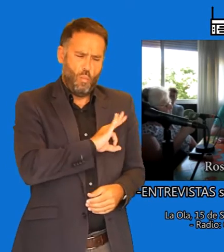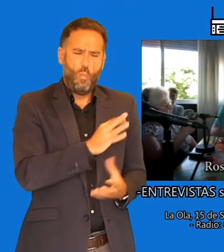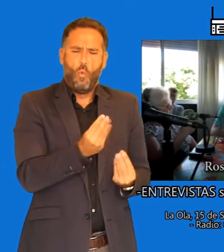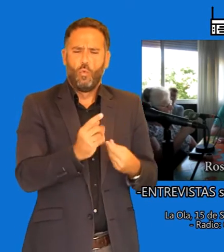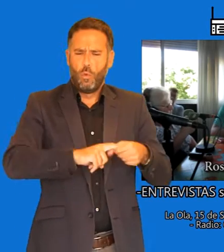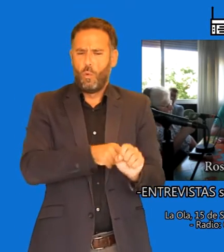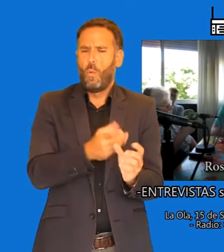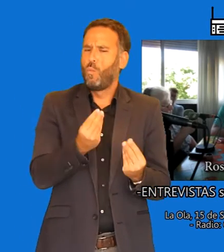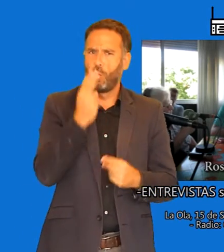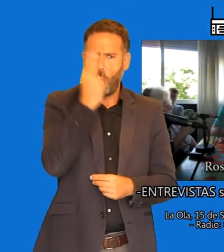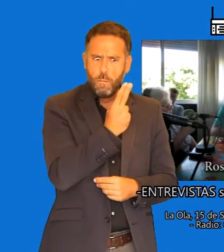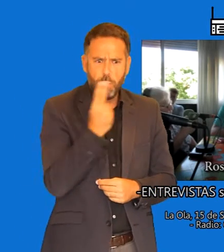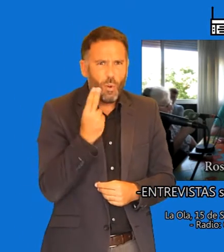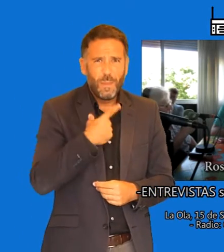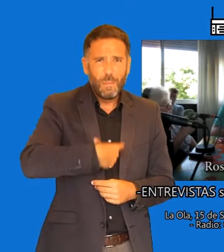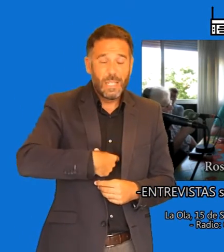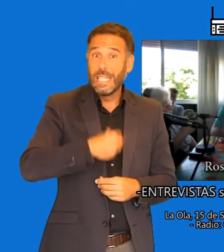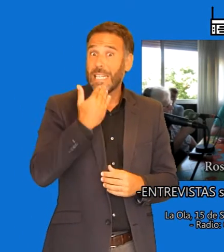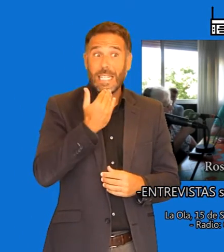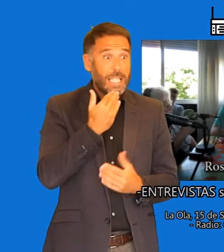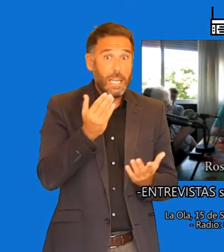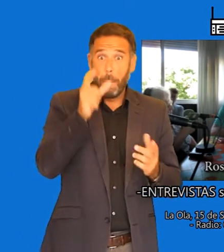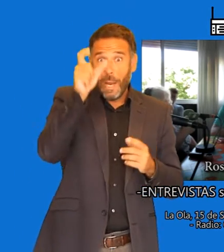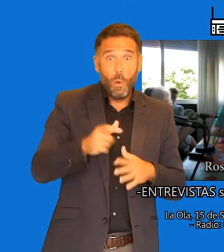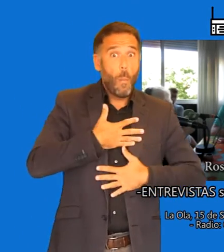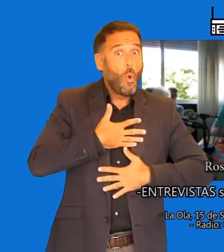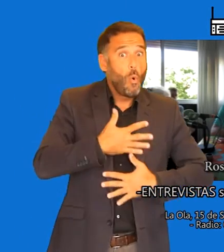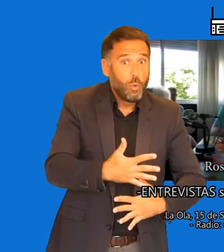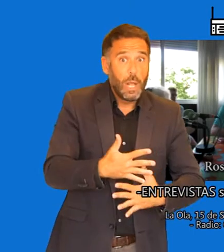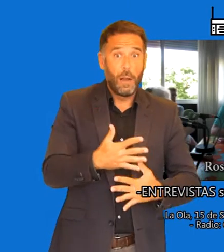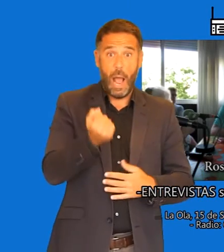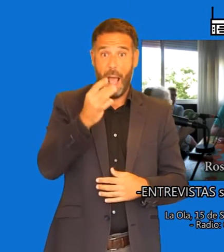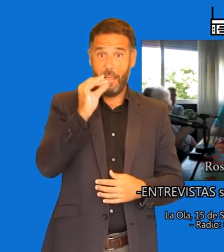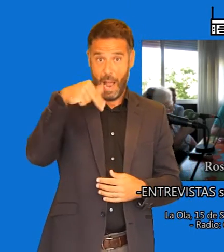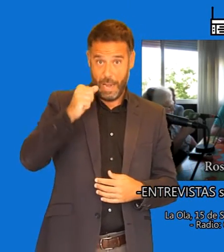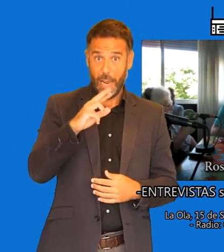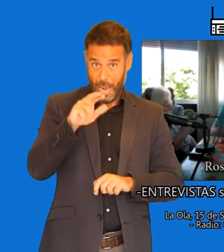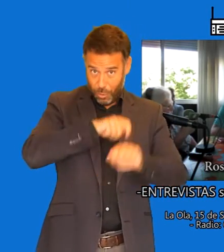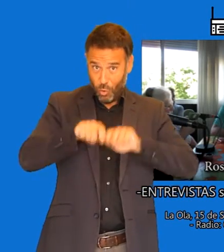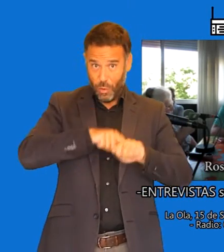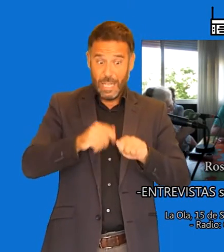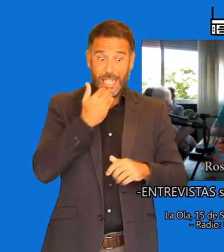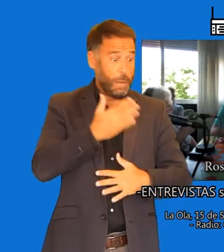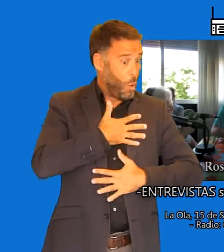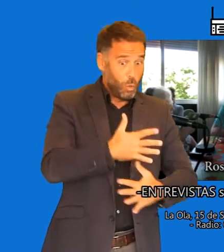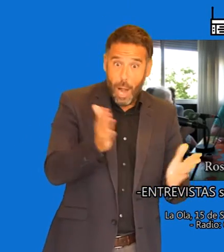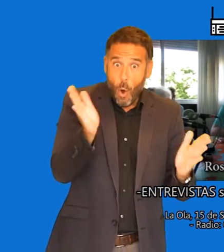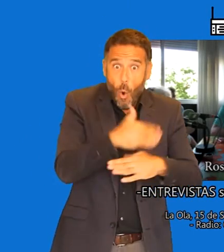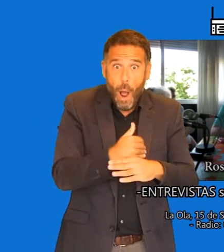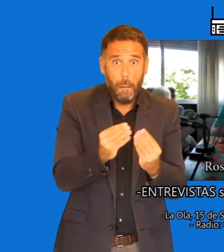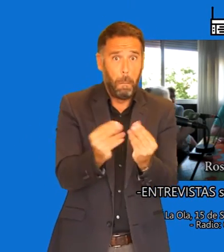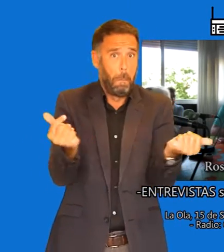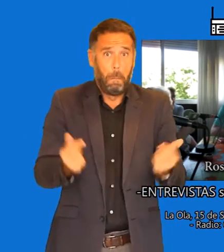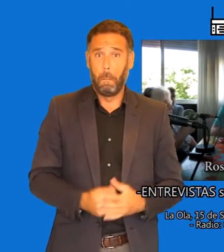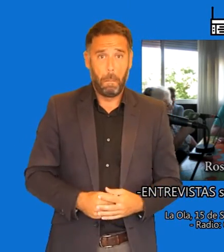mucho, ¿no? De verdad lo digo, si no fuera por los voluntarios de Adanet, Adanet no existiría. Claro. Sería, a lo